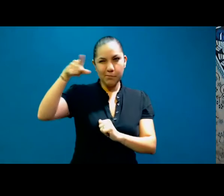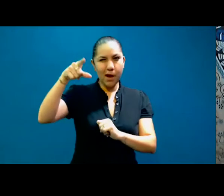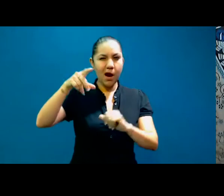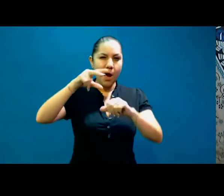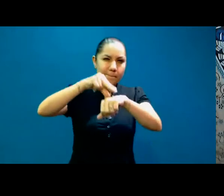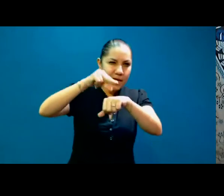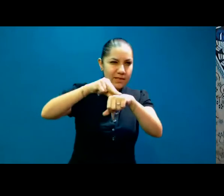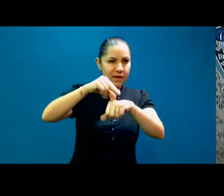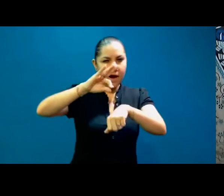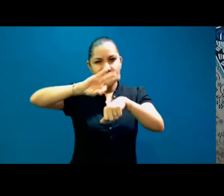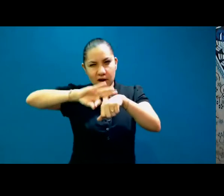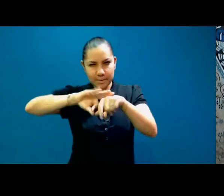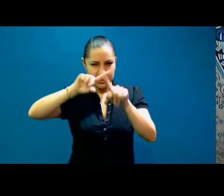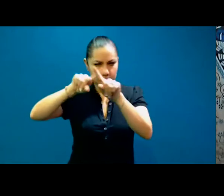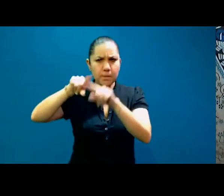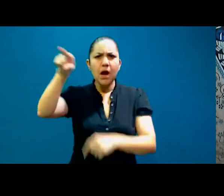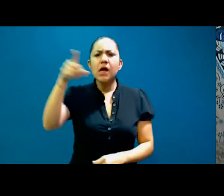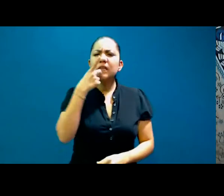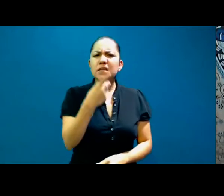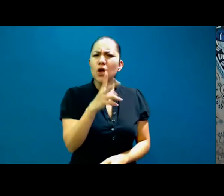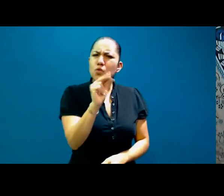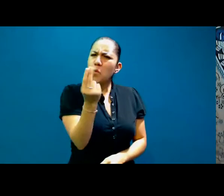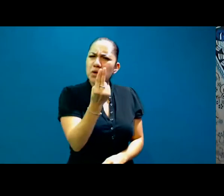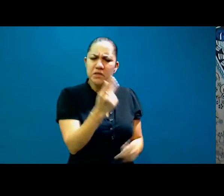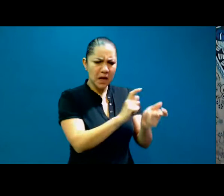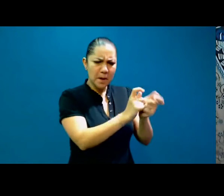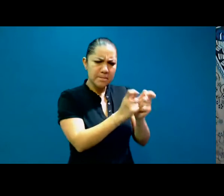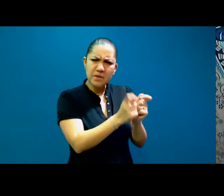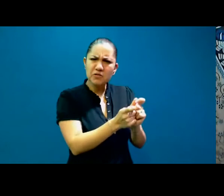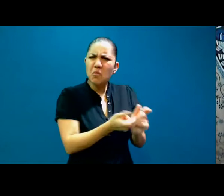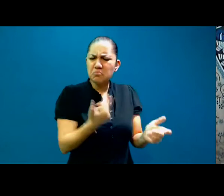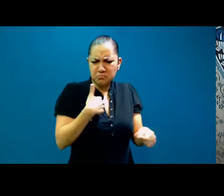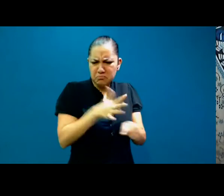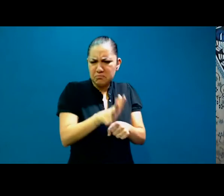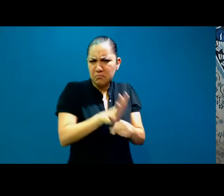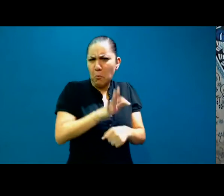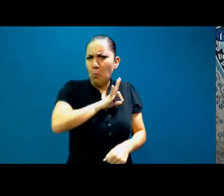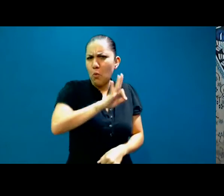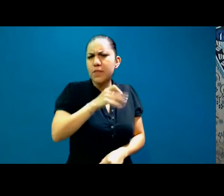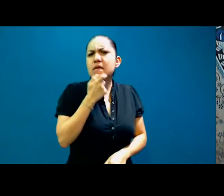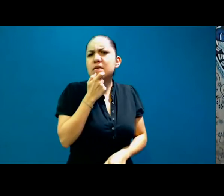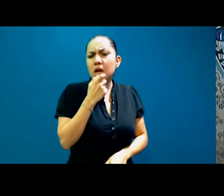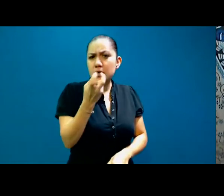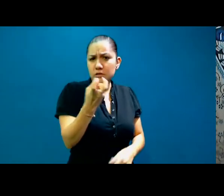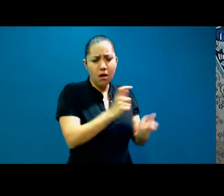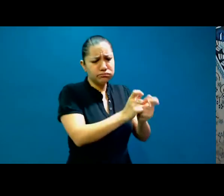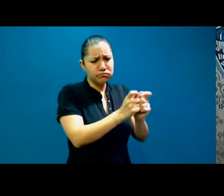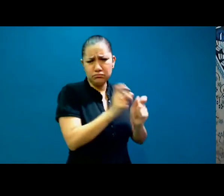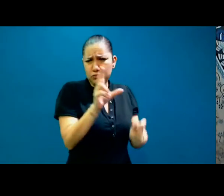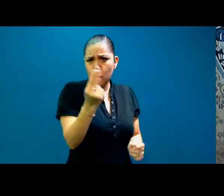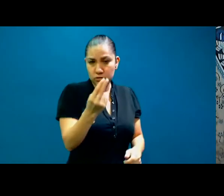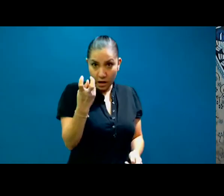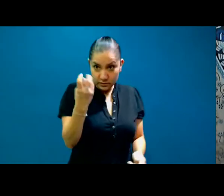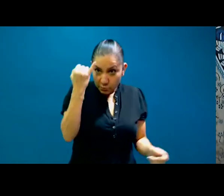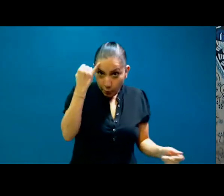traducciones peritadas de inglés a español, porque aquí somos muy bilingües, dicen, ¿no? Y entonces, pues imagínense, nos deja sin trabajo,